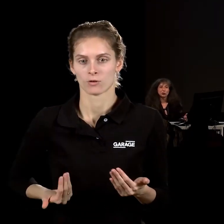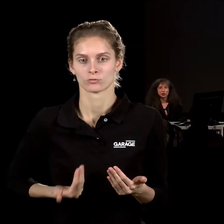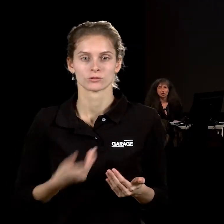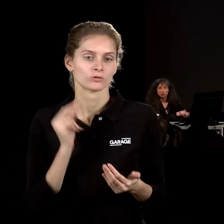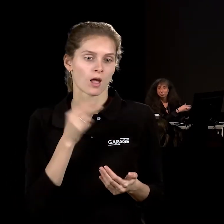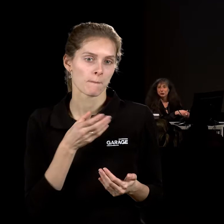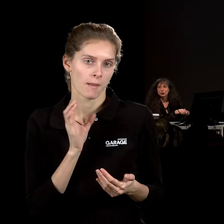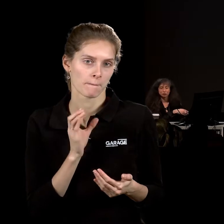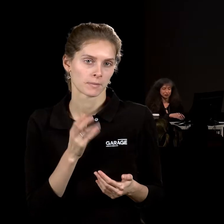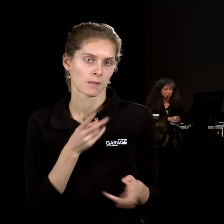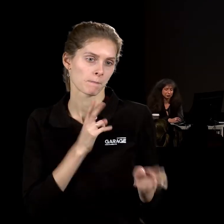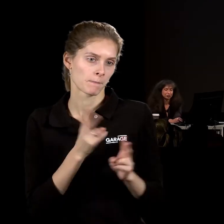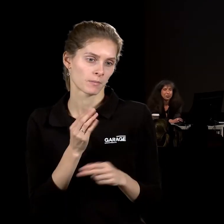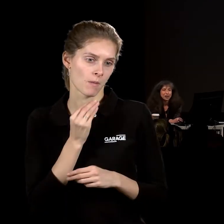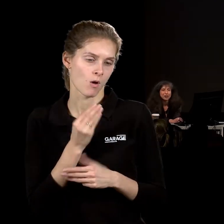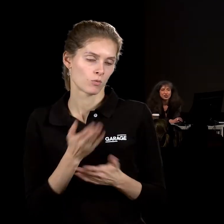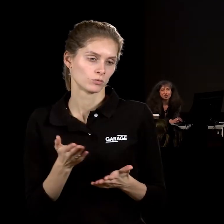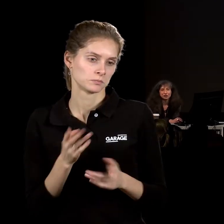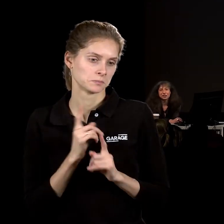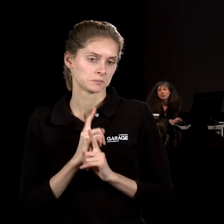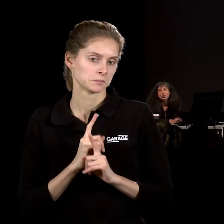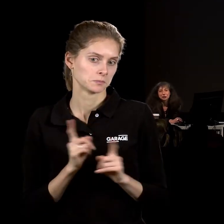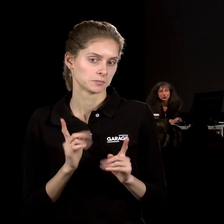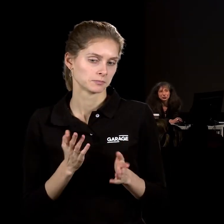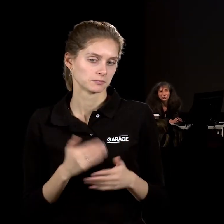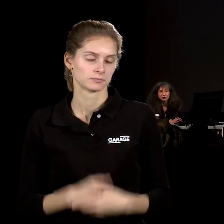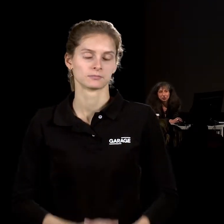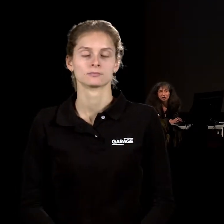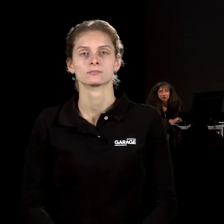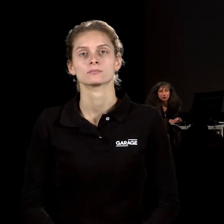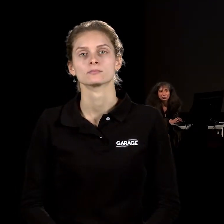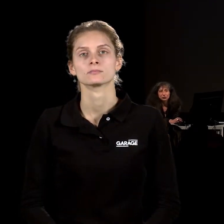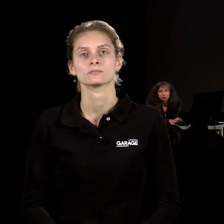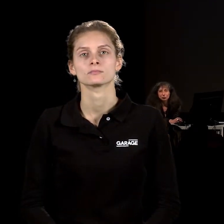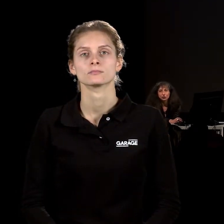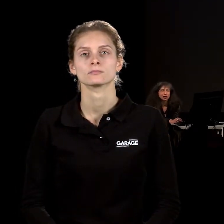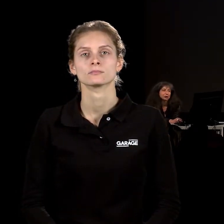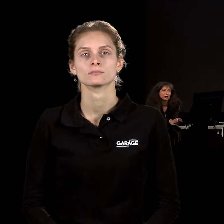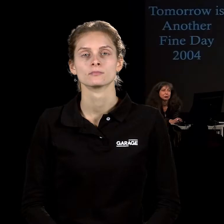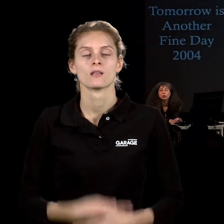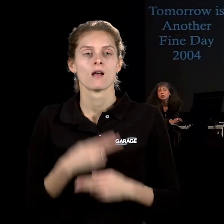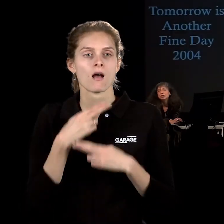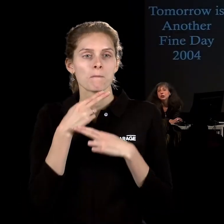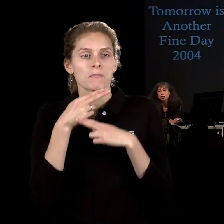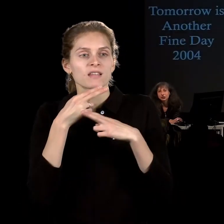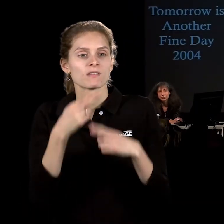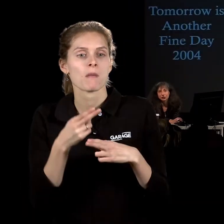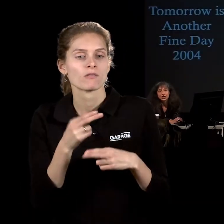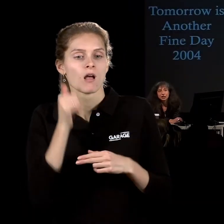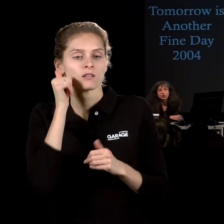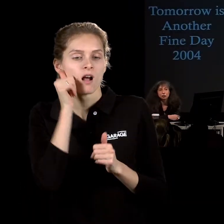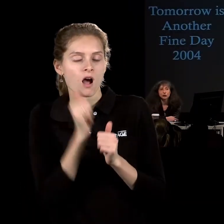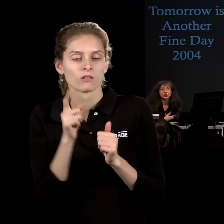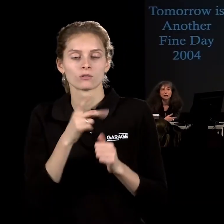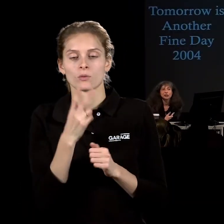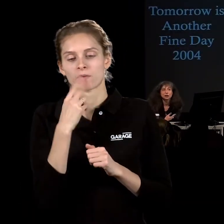попить чай, приготовить себе яичницу на кухне и вообще обратить внимание на ту повседневность, которую ты привык игнорировать.